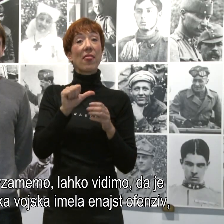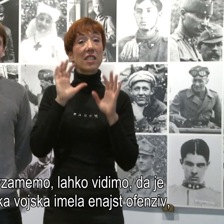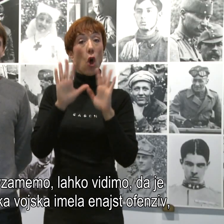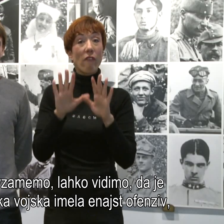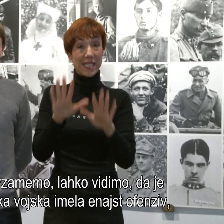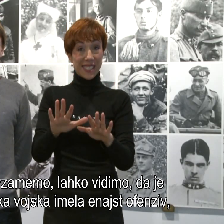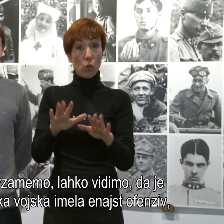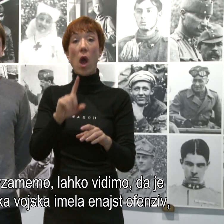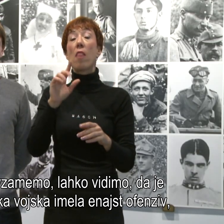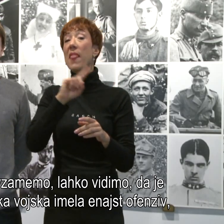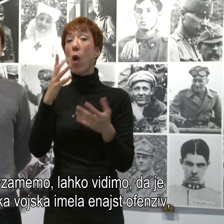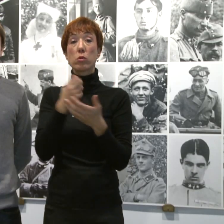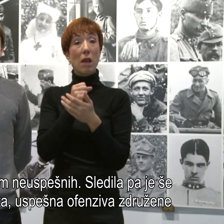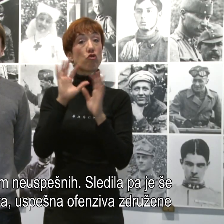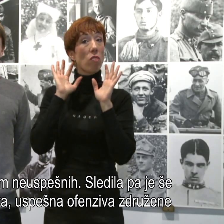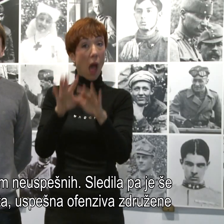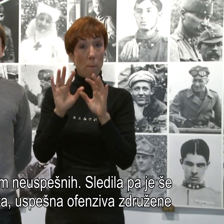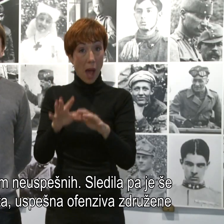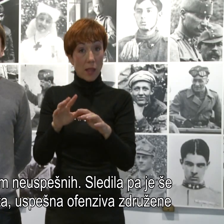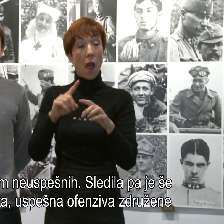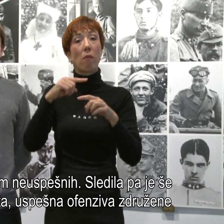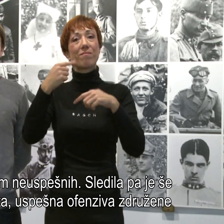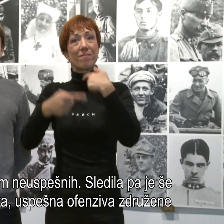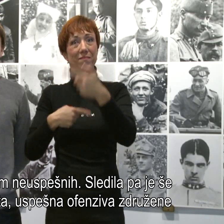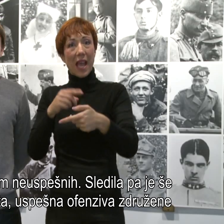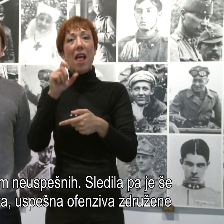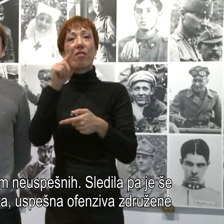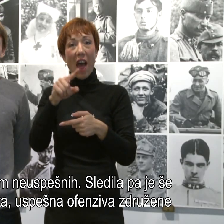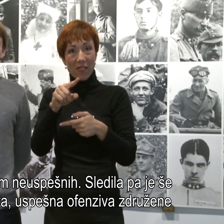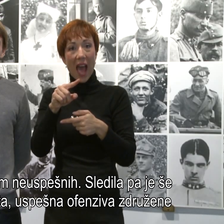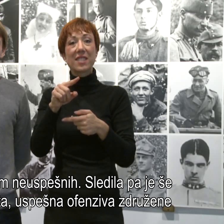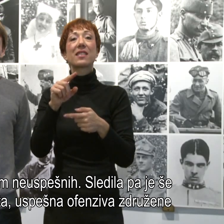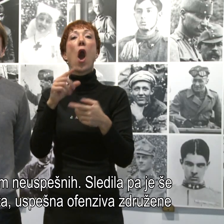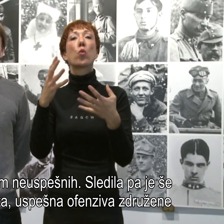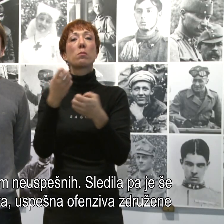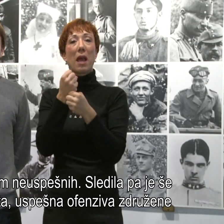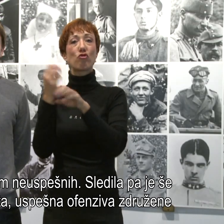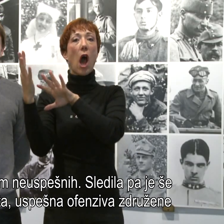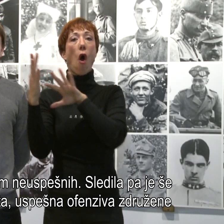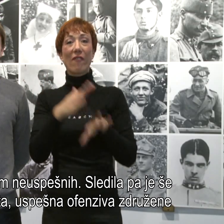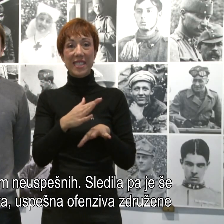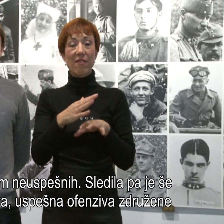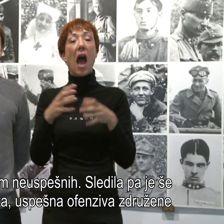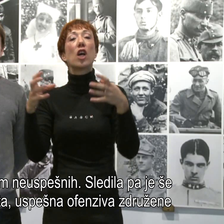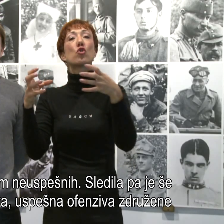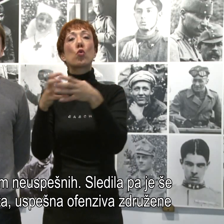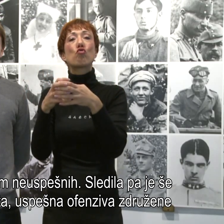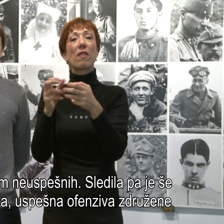napadale. Sledila pa je 12. uspešna ofenziva Združene vojske avstro